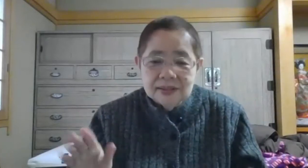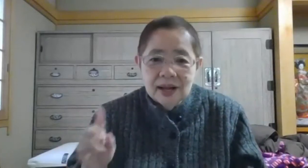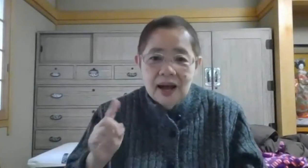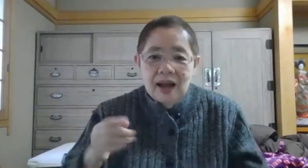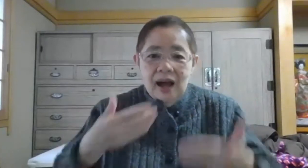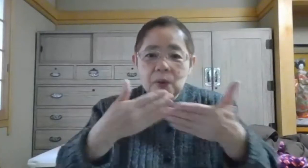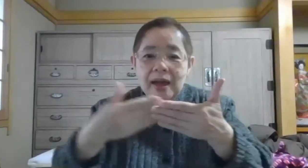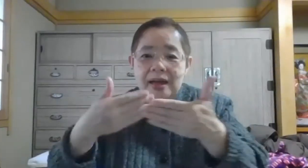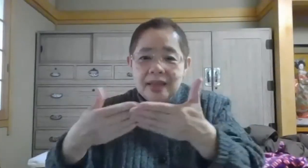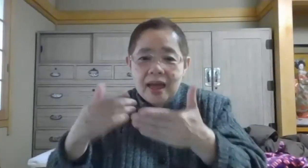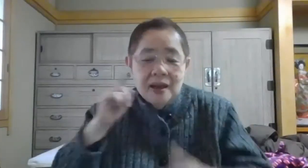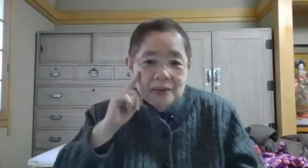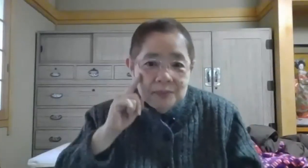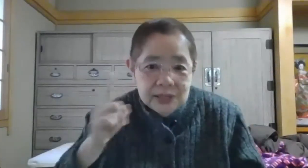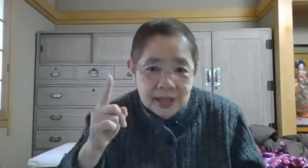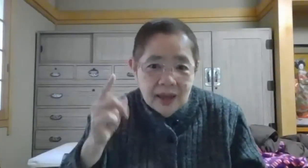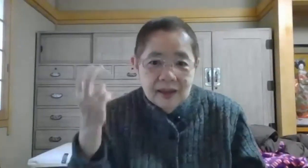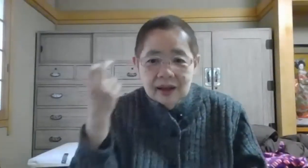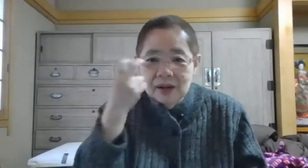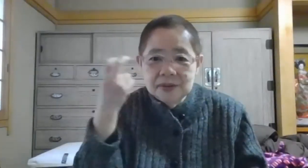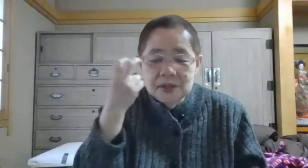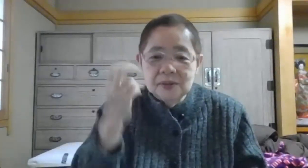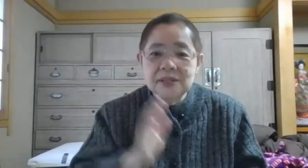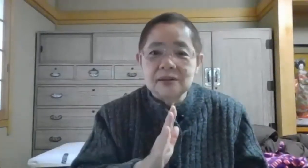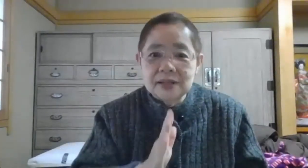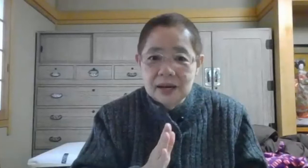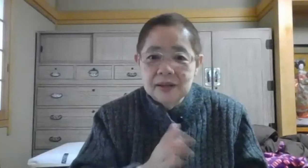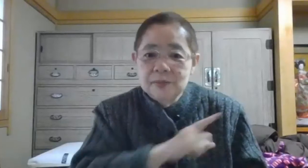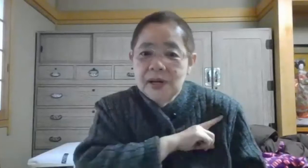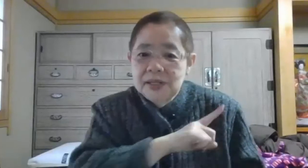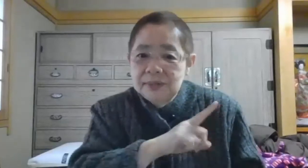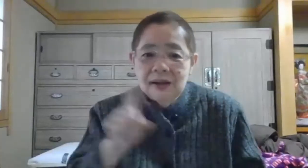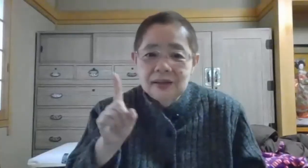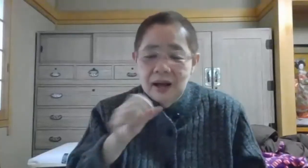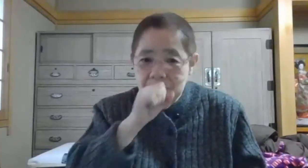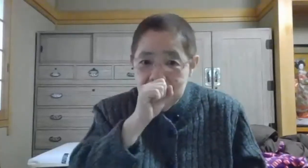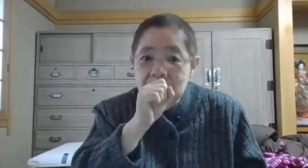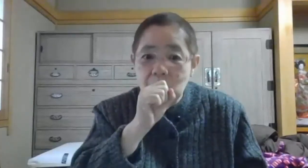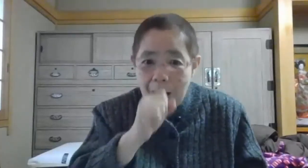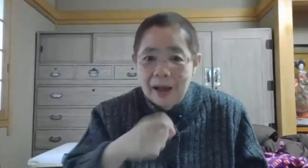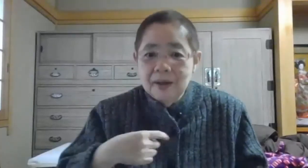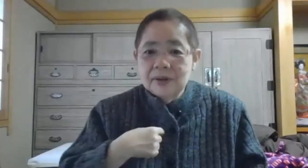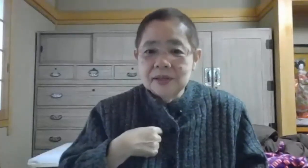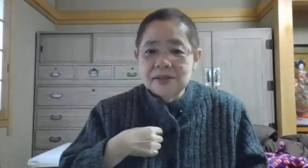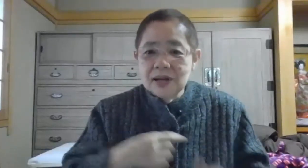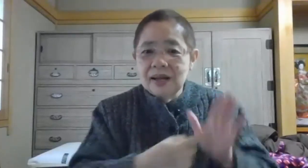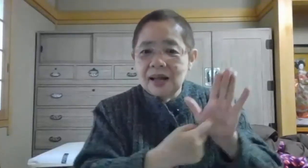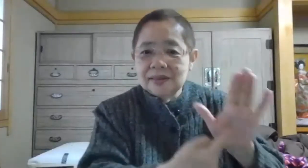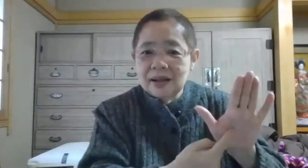ですから、絵で見て確認をしてください。一番いいのは、私がやったら